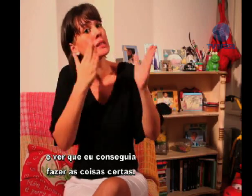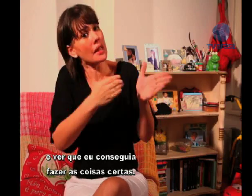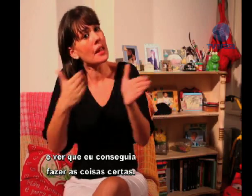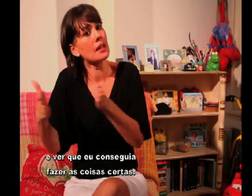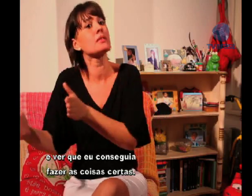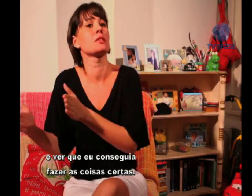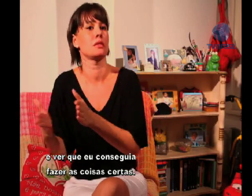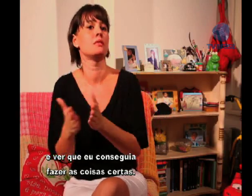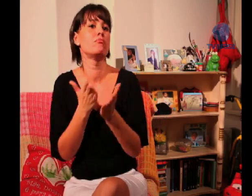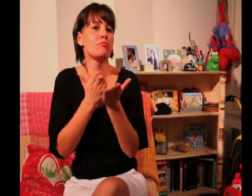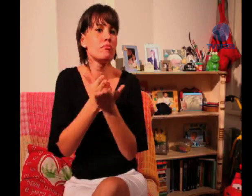as coisas certas.